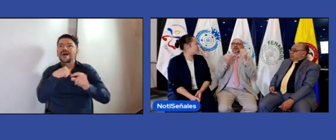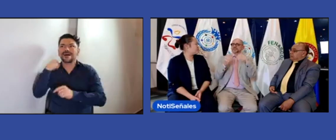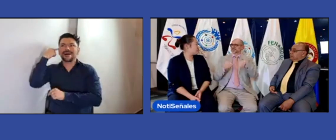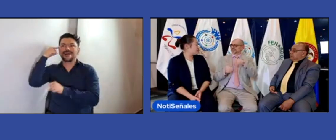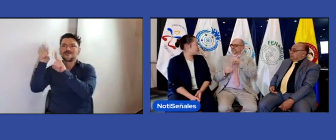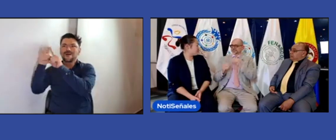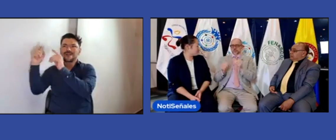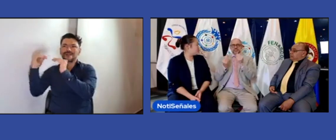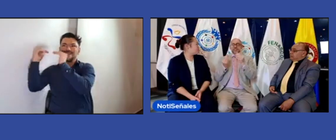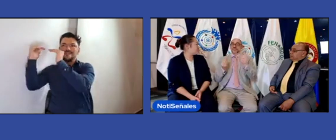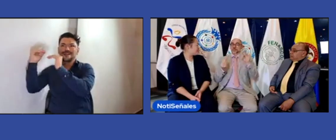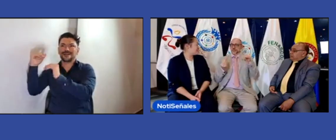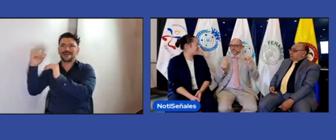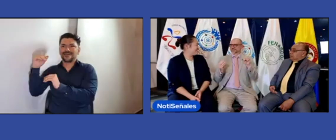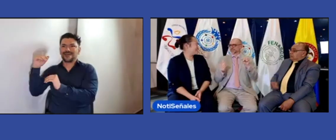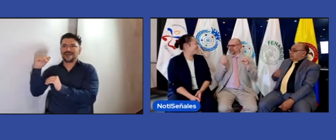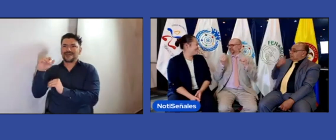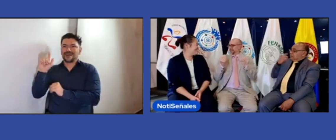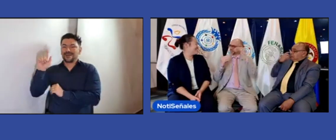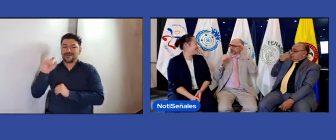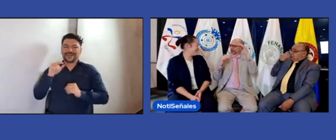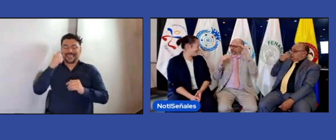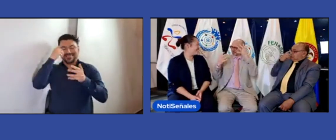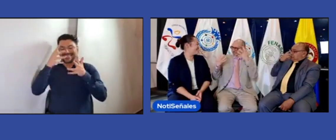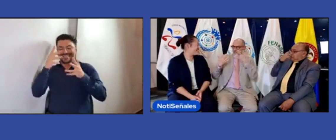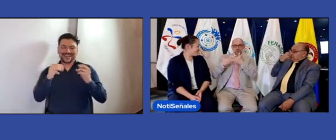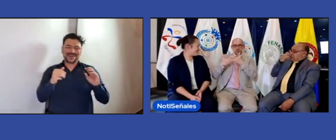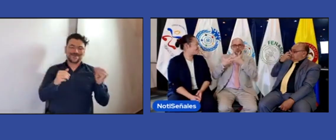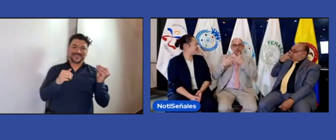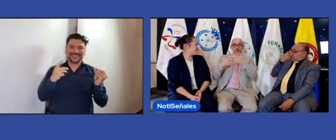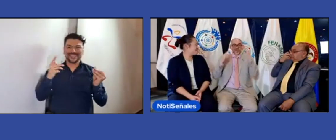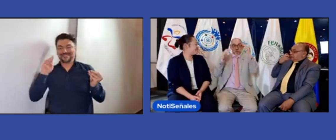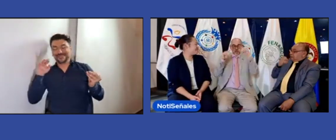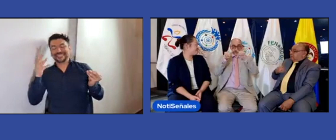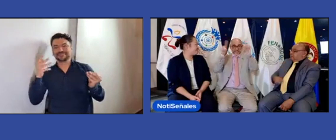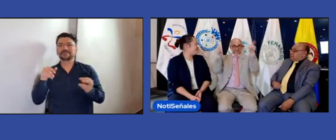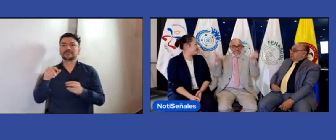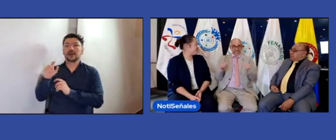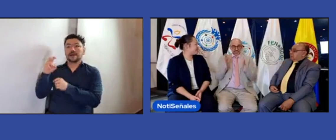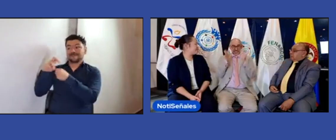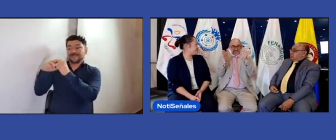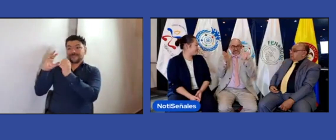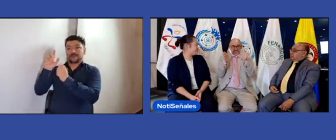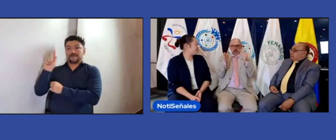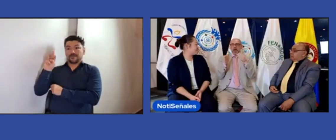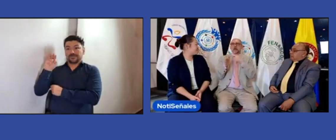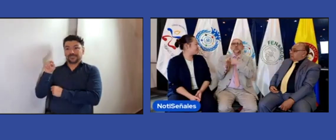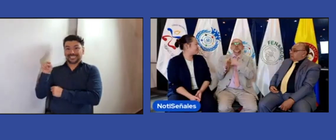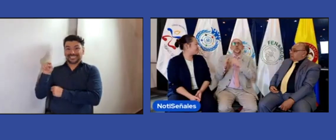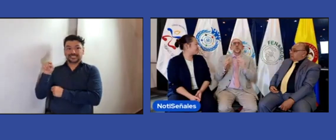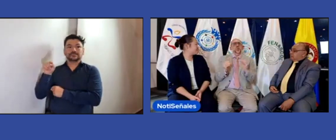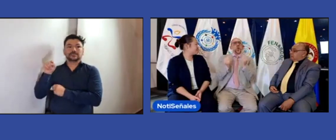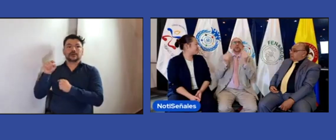podemos entrar en ese momento. Pero, obviamente, ellos empiezan su trabajo, y sobre todo es por los jóvenes.